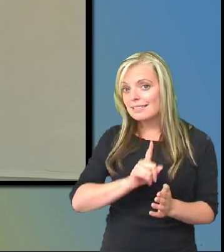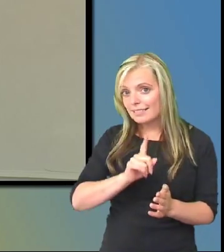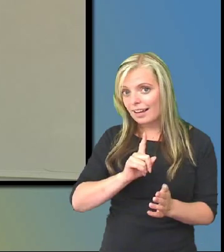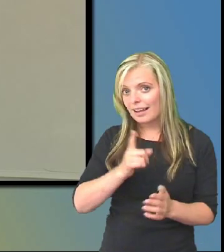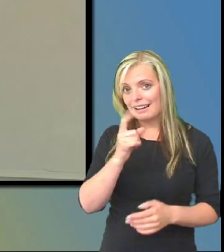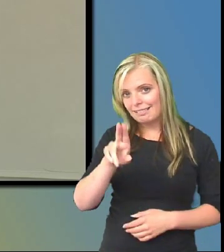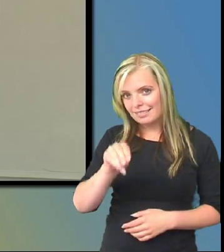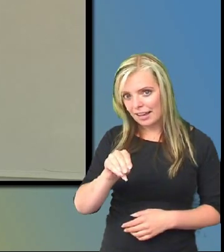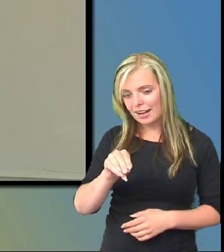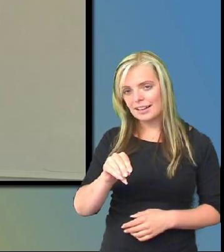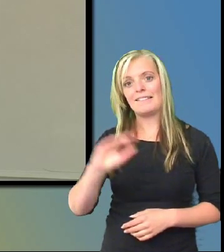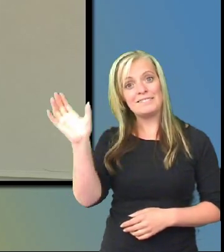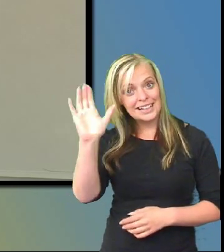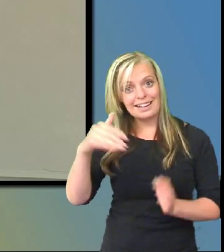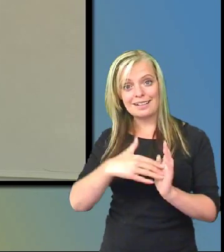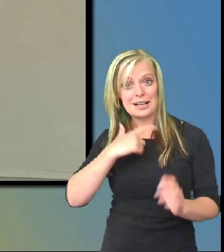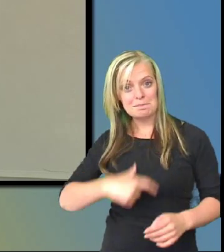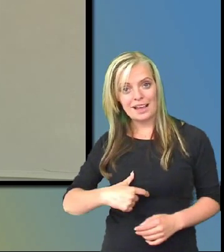Och vinka till mig bara. För det förstår jag.